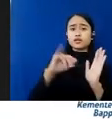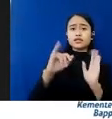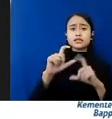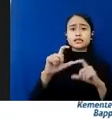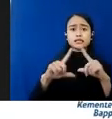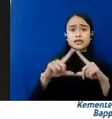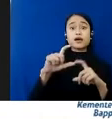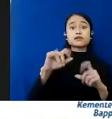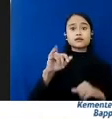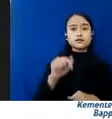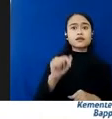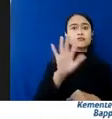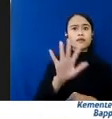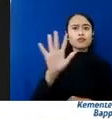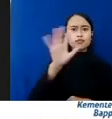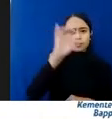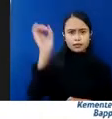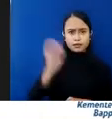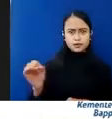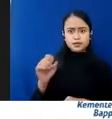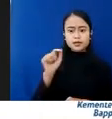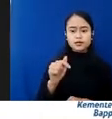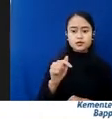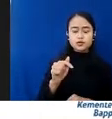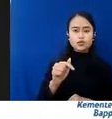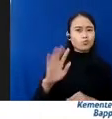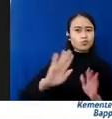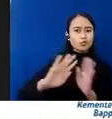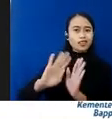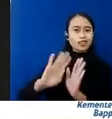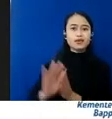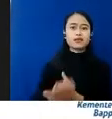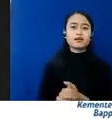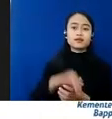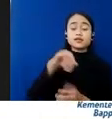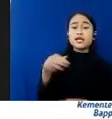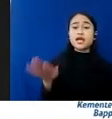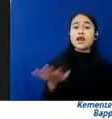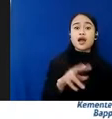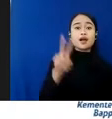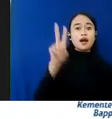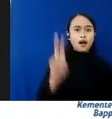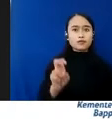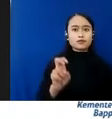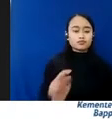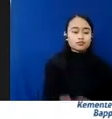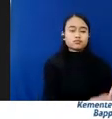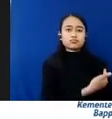posyandunya menunda layanan imunisasinya Sehingga anak-anak yang harusnya mendapatkan imunisasi